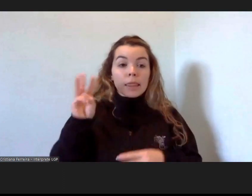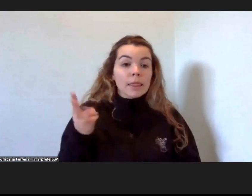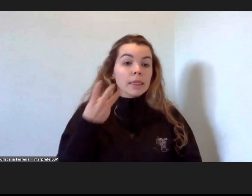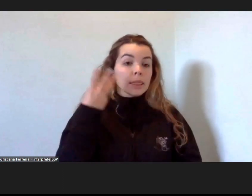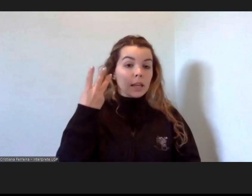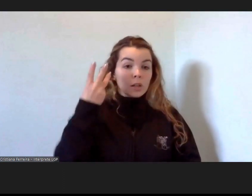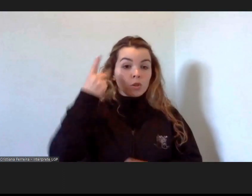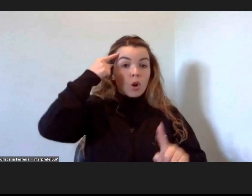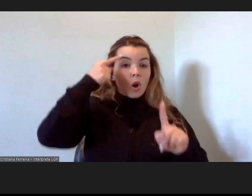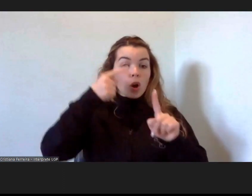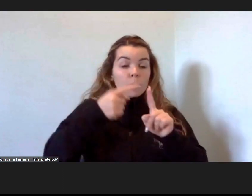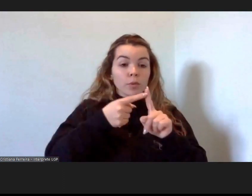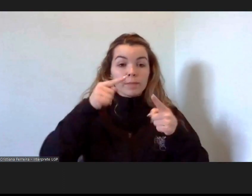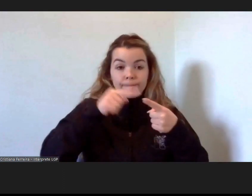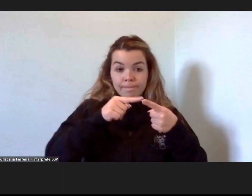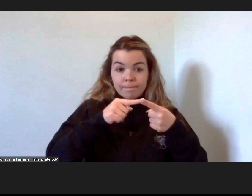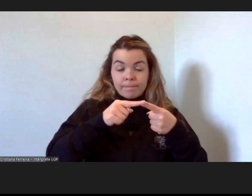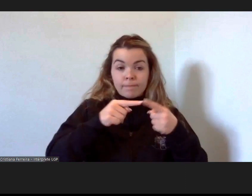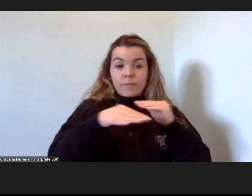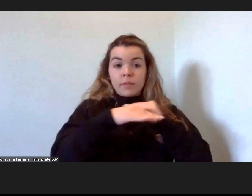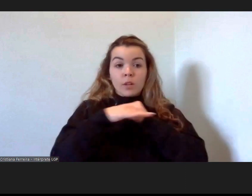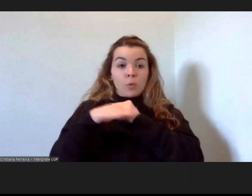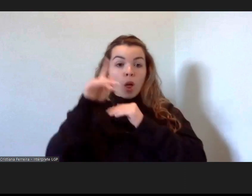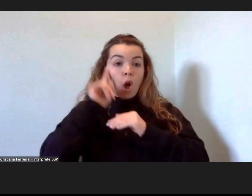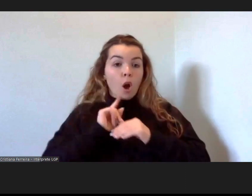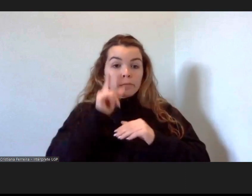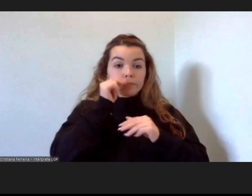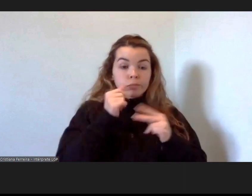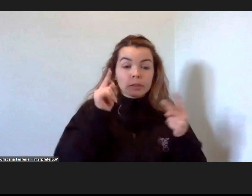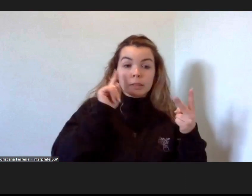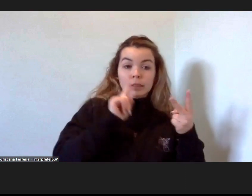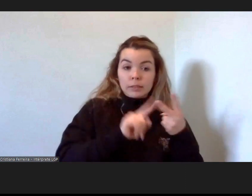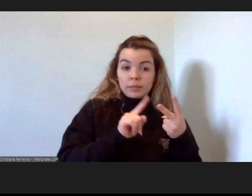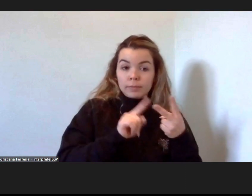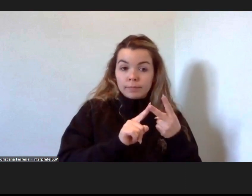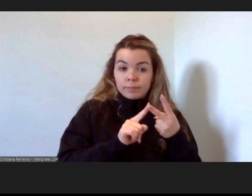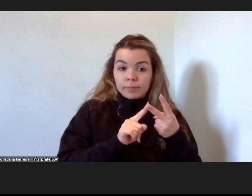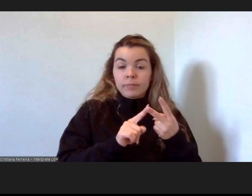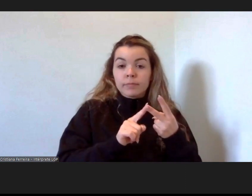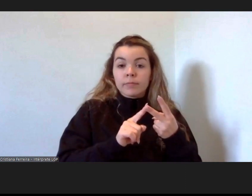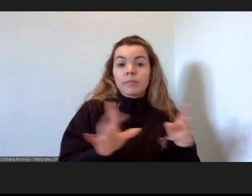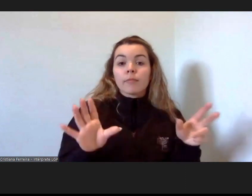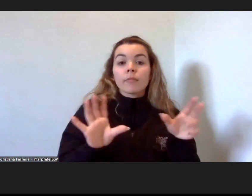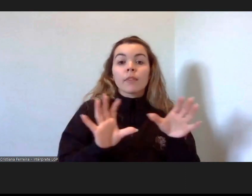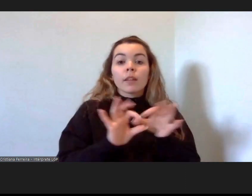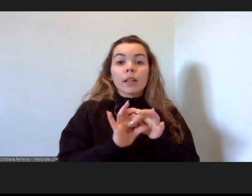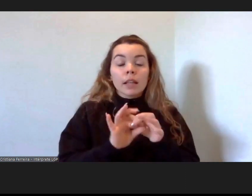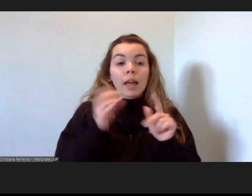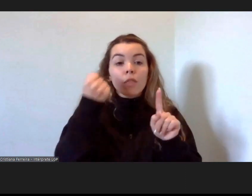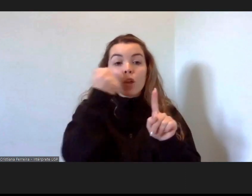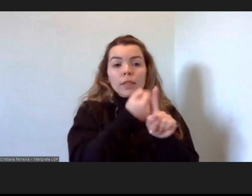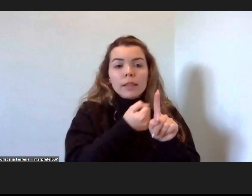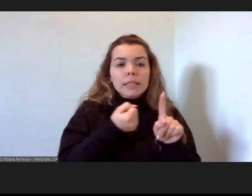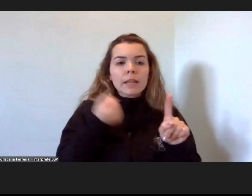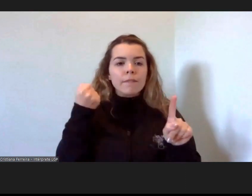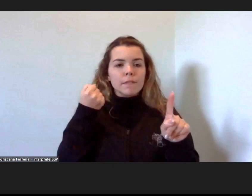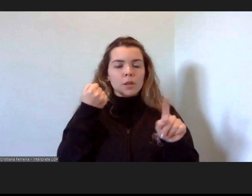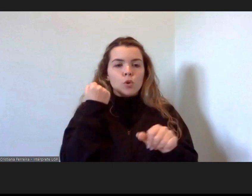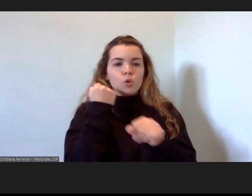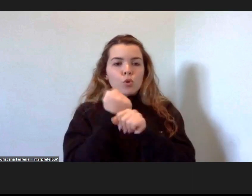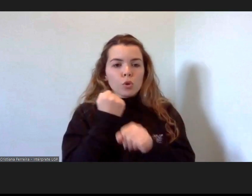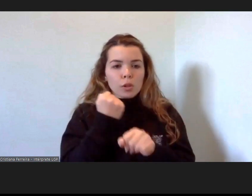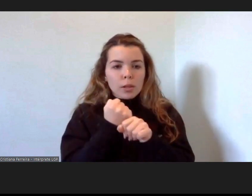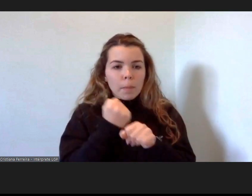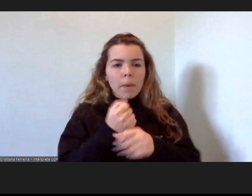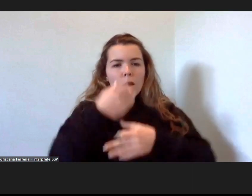o cinco, de igualdade de gênero, e o oito, que tem a ver com tudo aquilo que é o desafio da empregabilidade e um